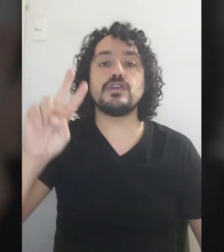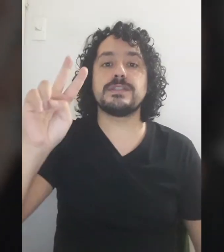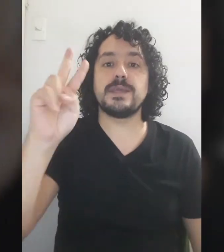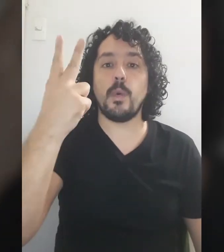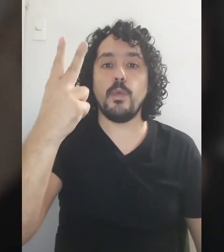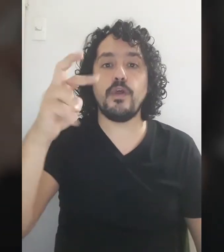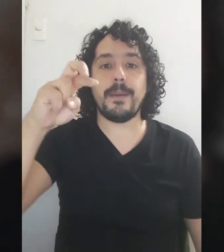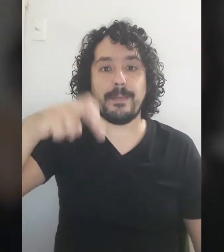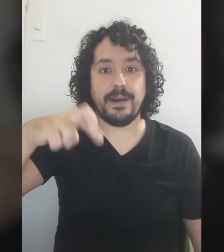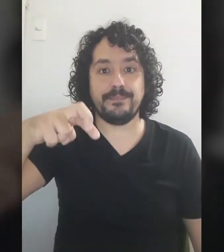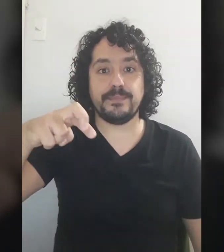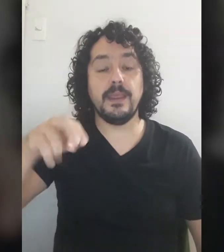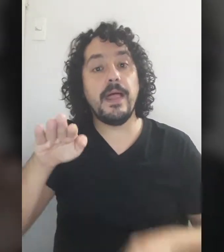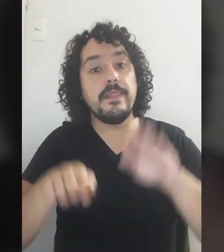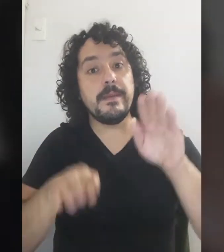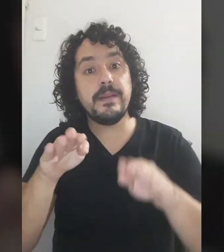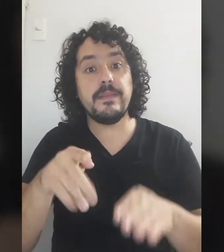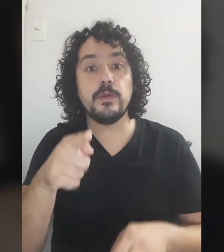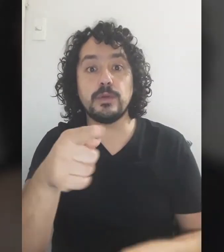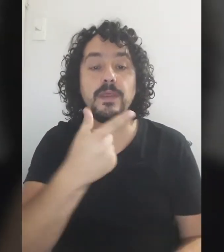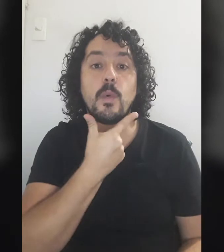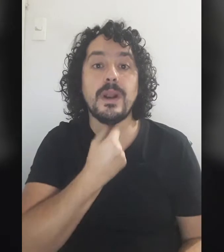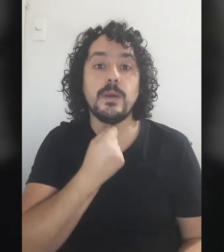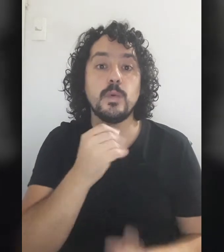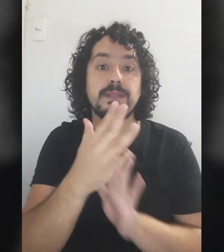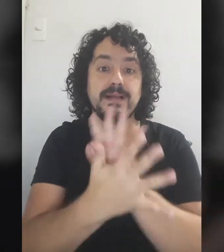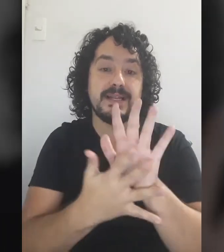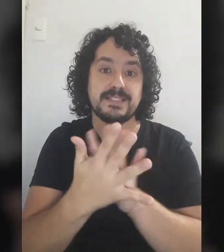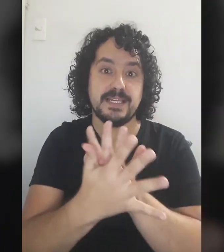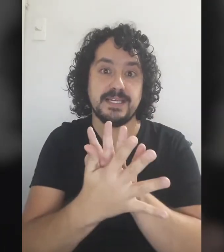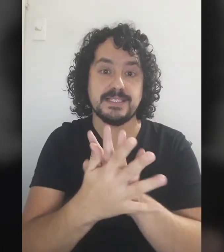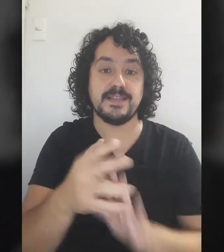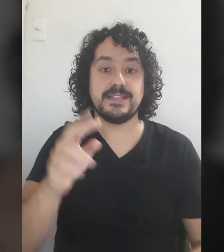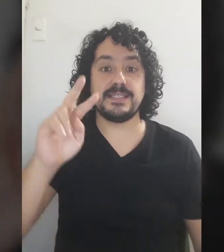segundo a papá Depende de ustedes cuál les gusta más la seña Se dice